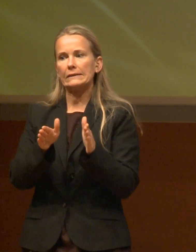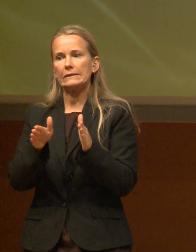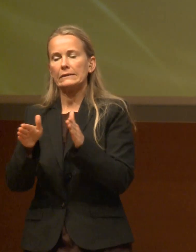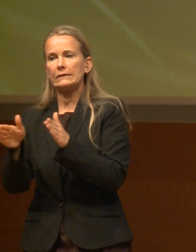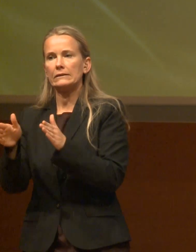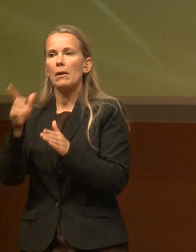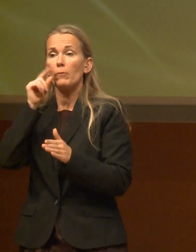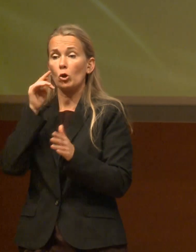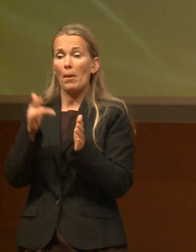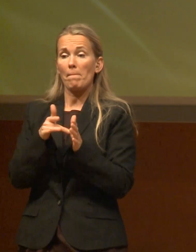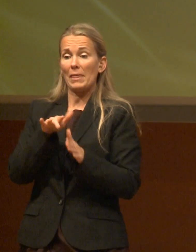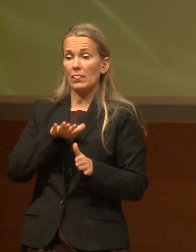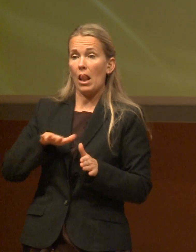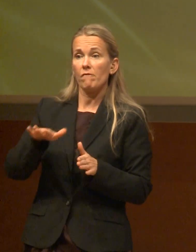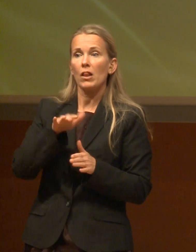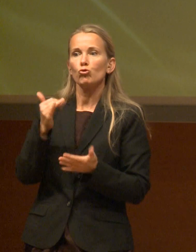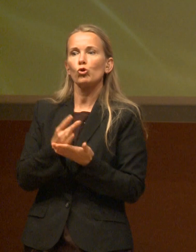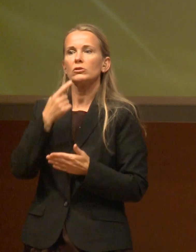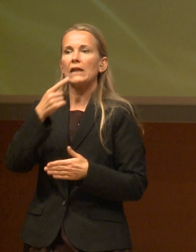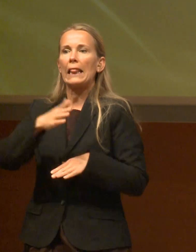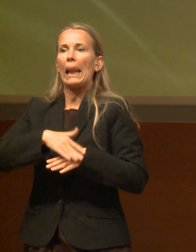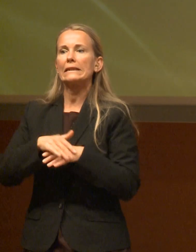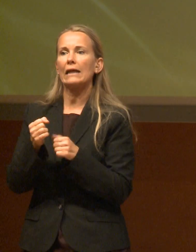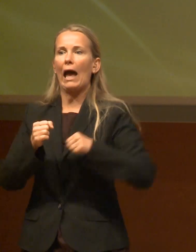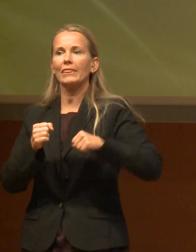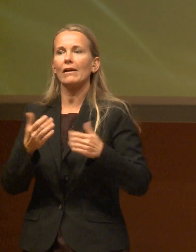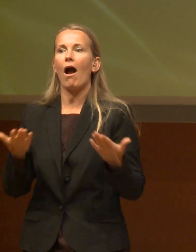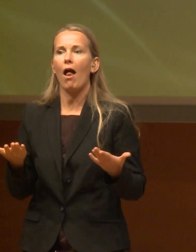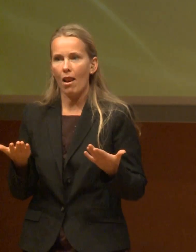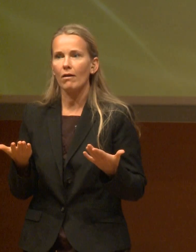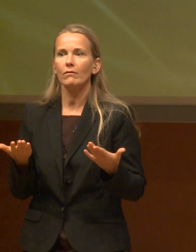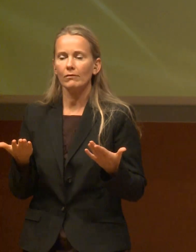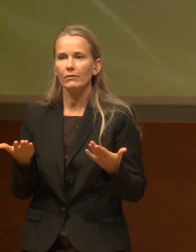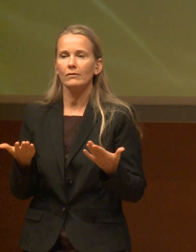Mittelfeldposition heute eben als linksradikal erscheint. Und